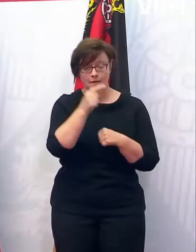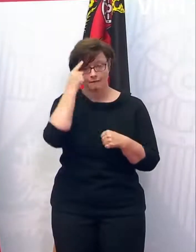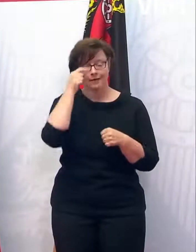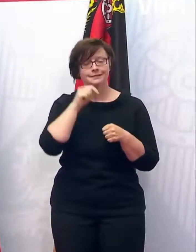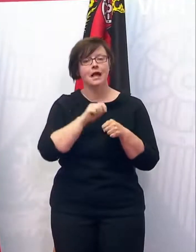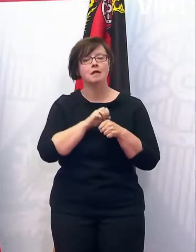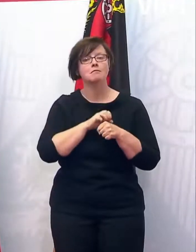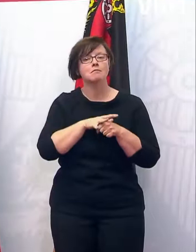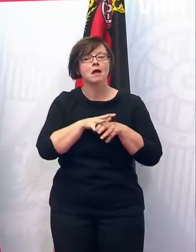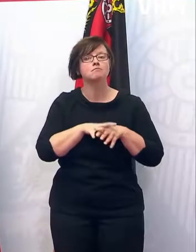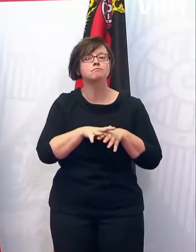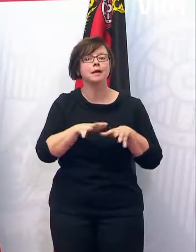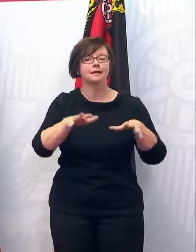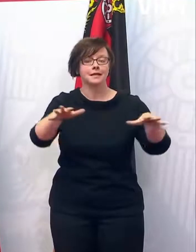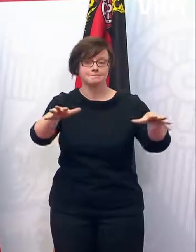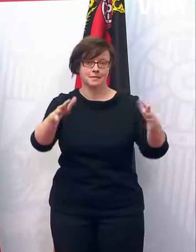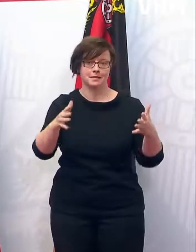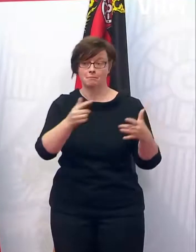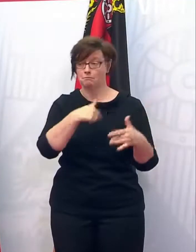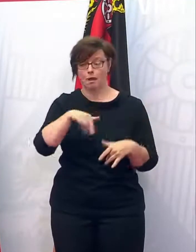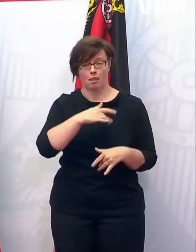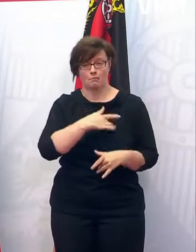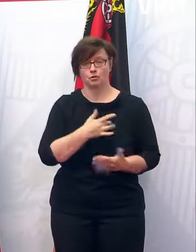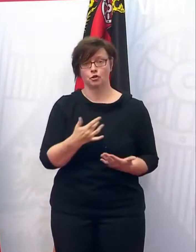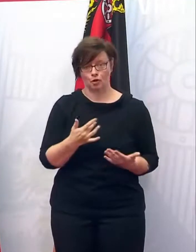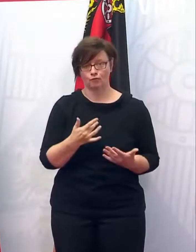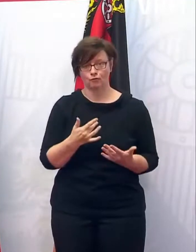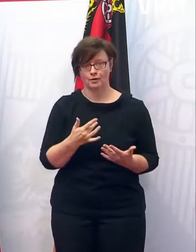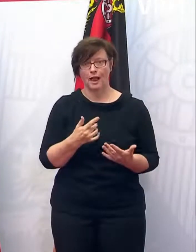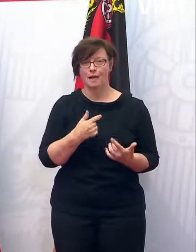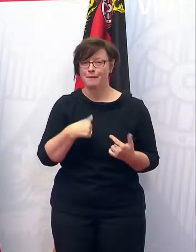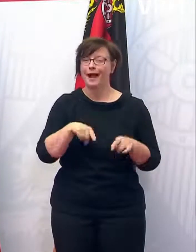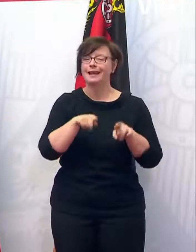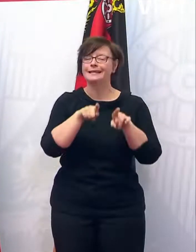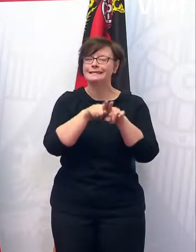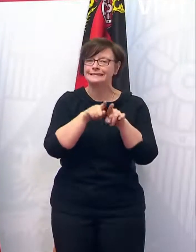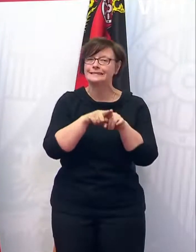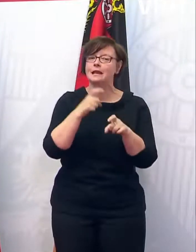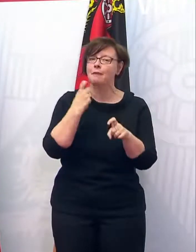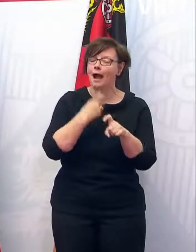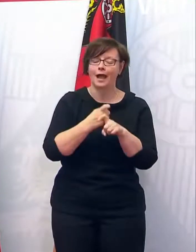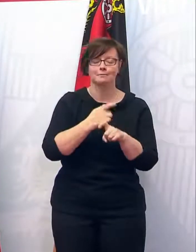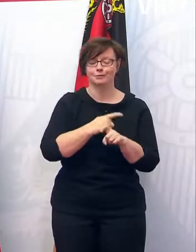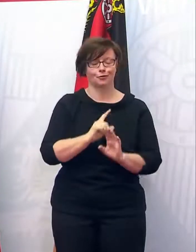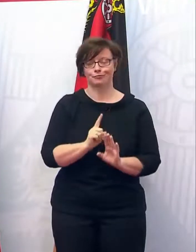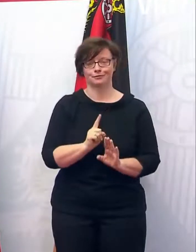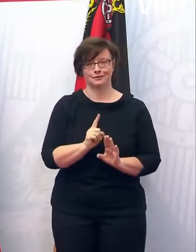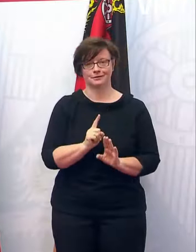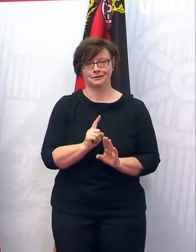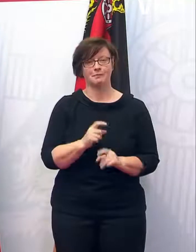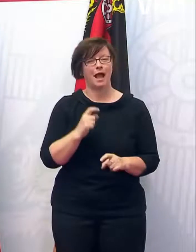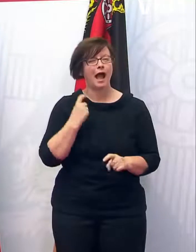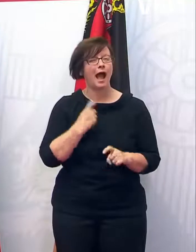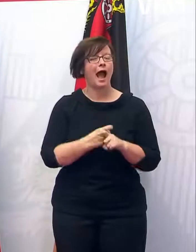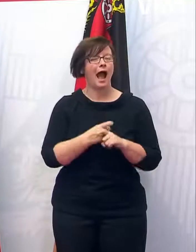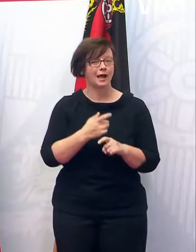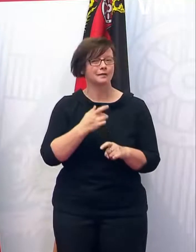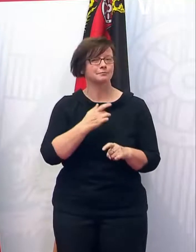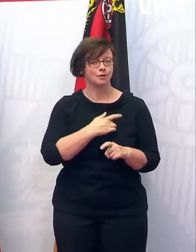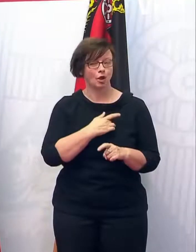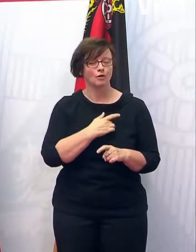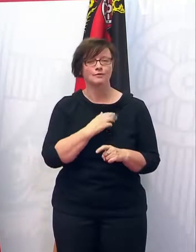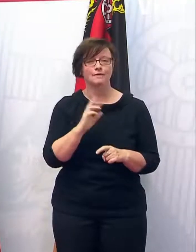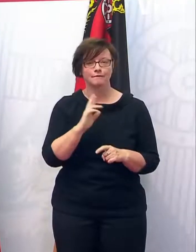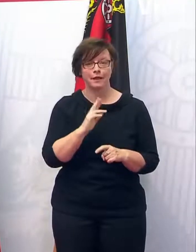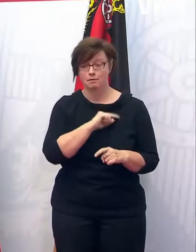Pandemie, ich sage das immer, die Pandemie trifft uns alle, aber sie hat uns nicht alle gleichermaßen hart getroffen. Wer ganz sicher sehr hart getroffen war in dieser ganzen